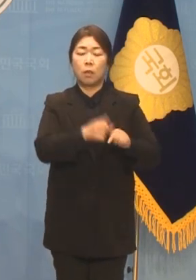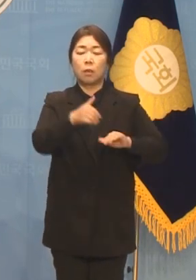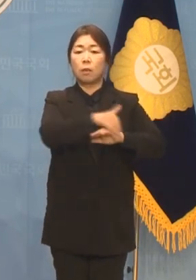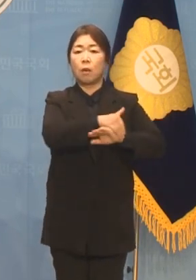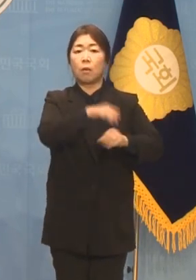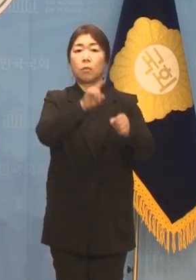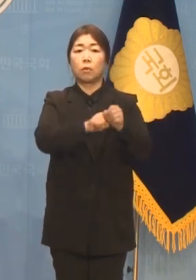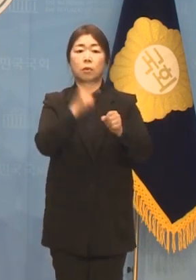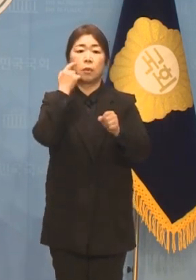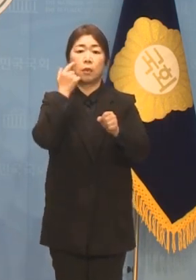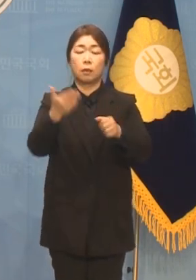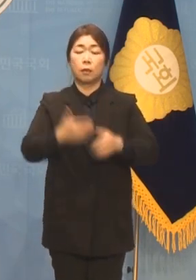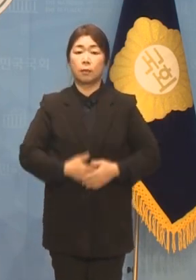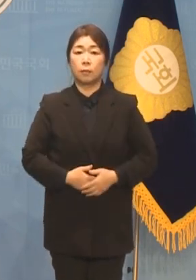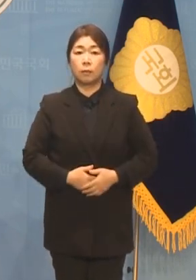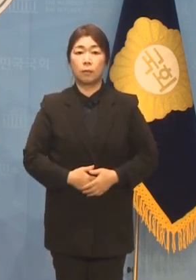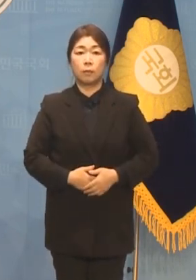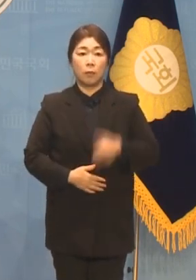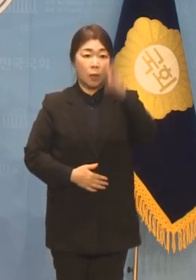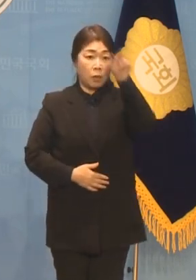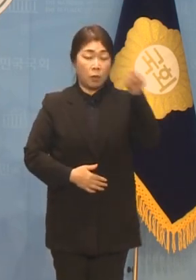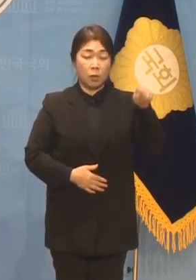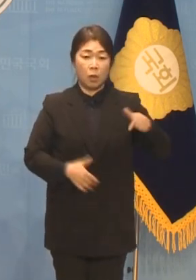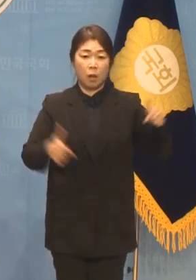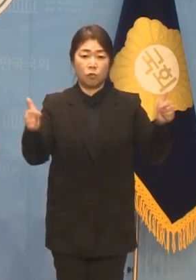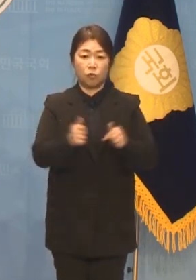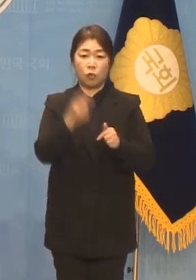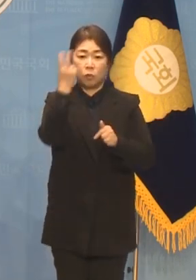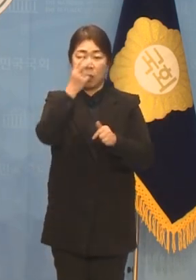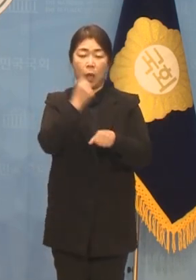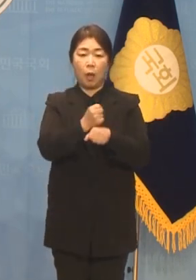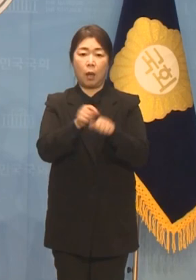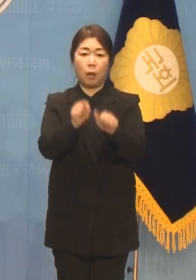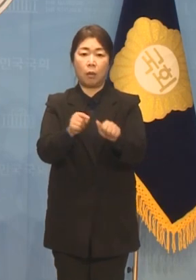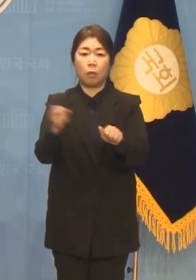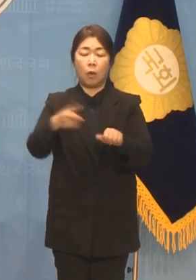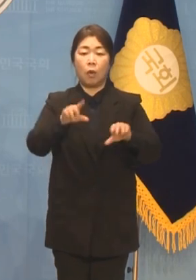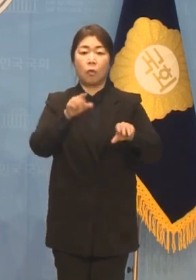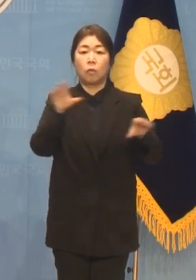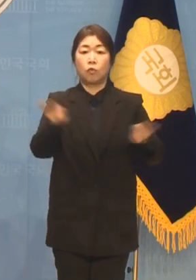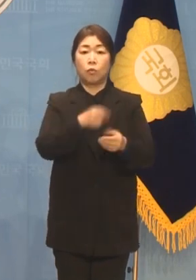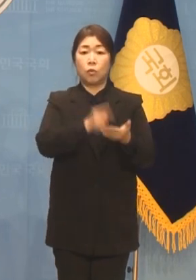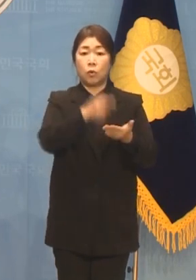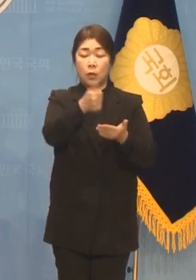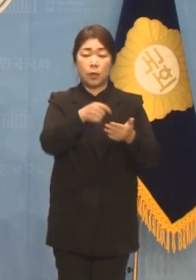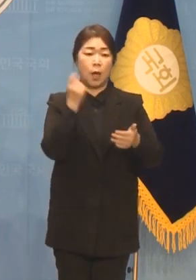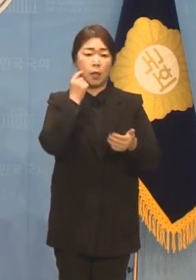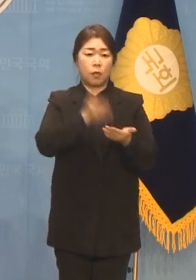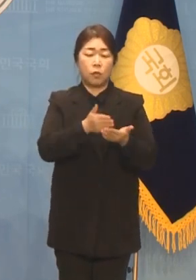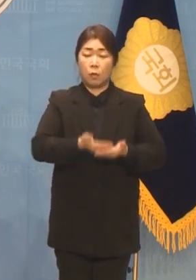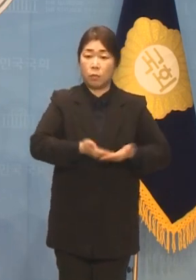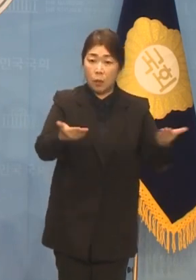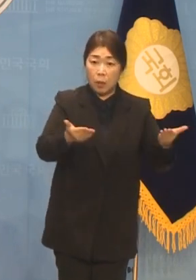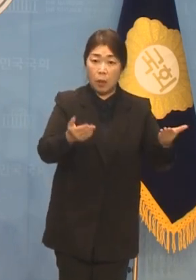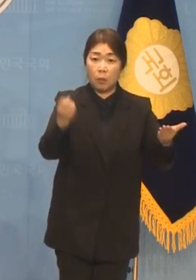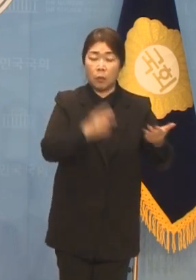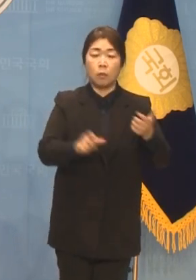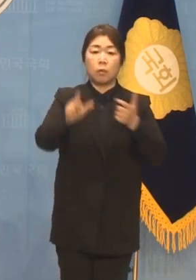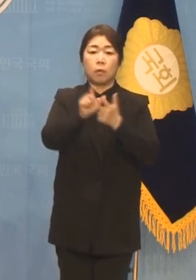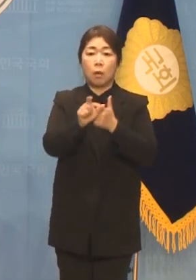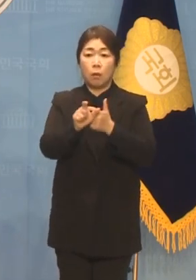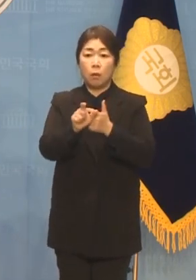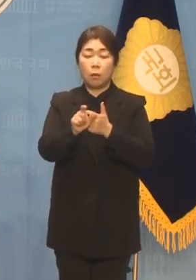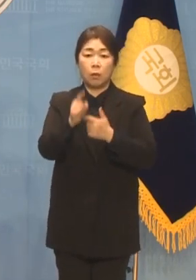경찰의 축소 은폐 수사와 총리실의 가짜뉴스 유포도 부족해서 신고를 핑계로 이재명 대표를